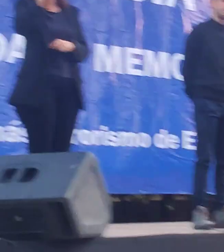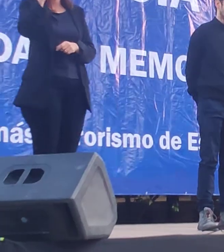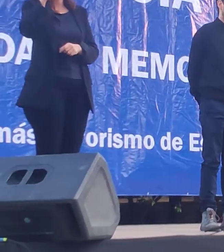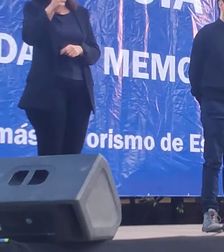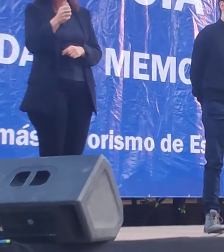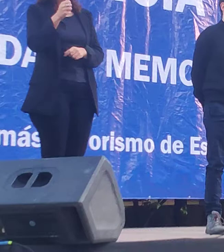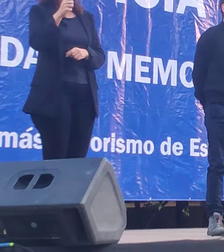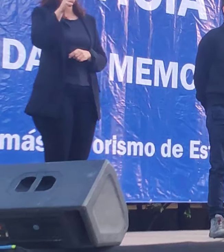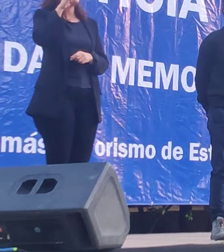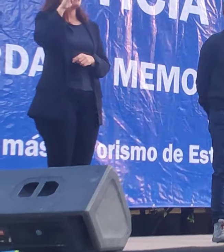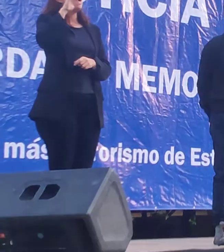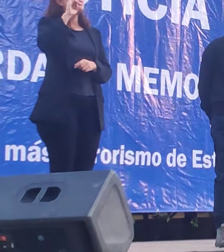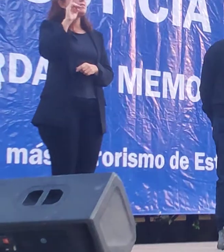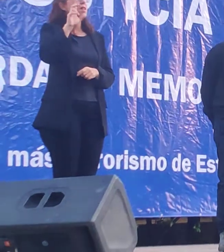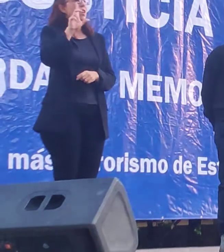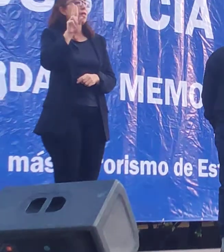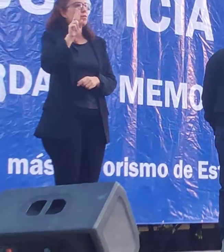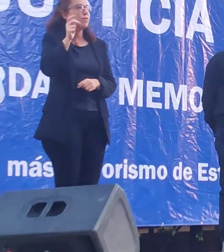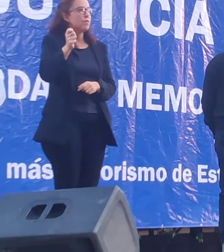Silva.